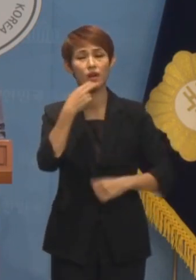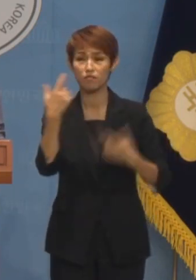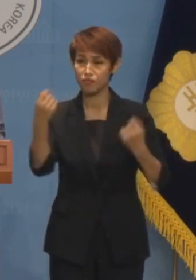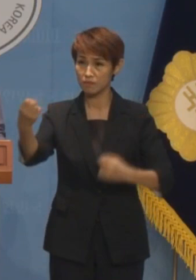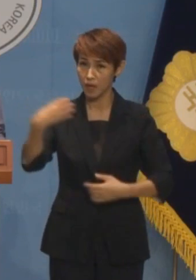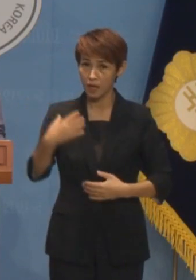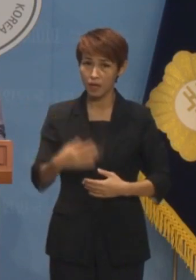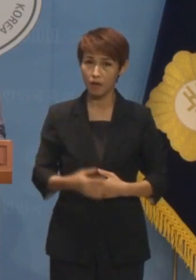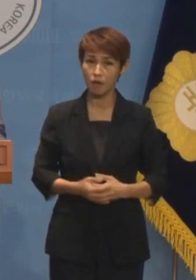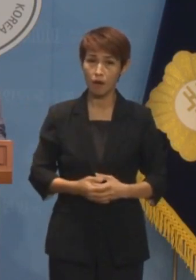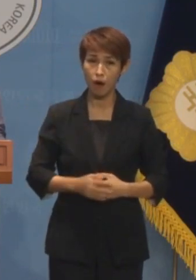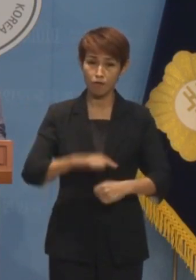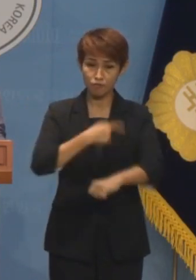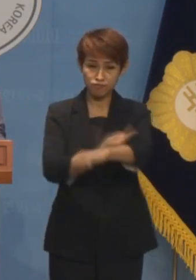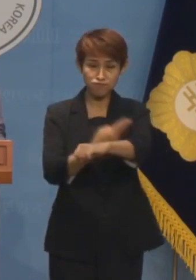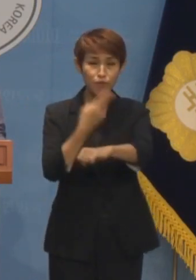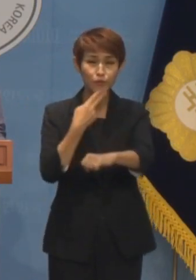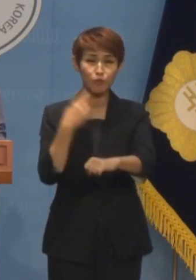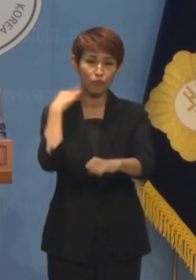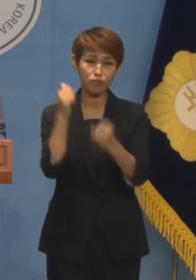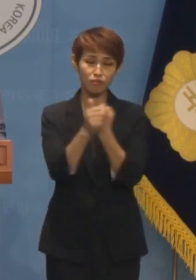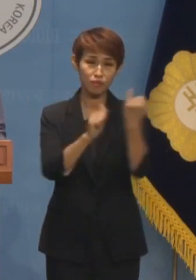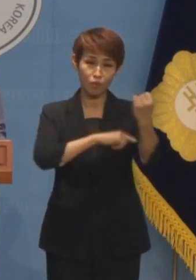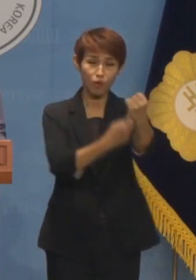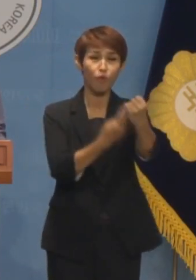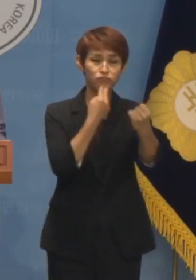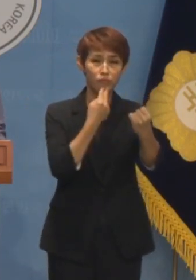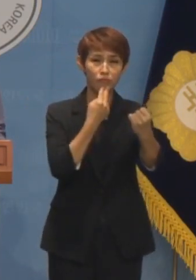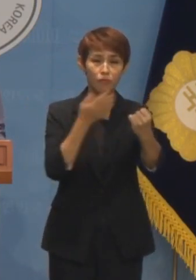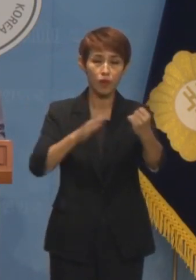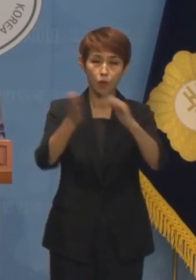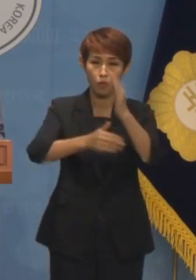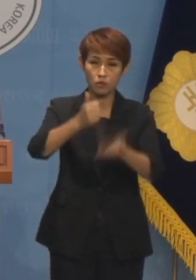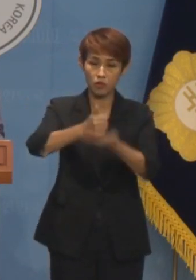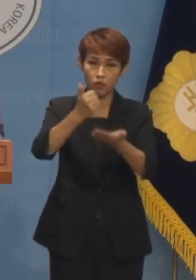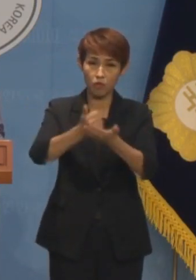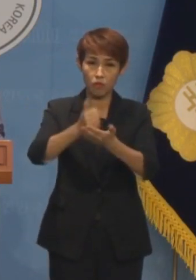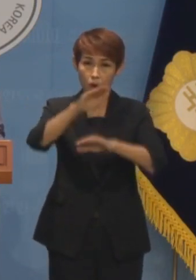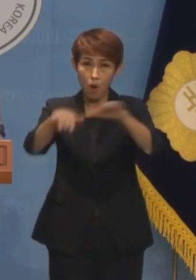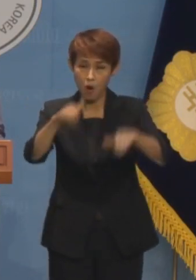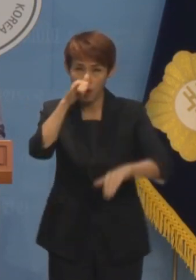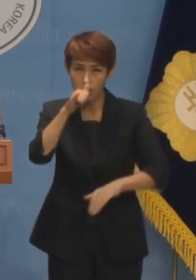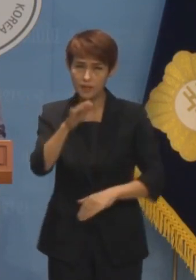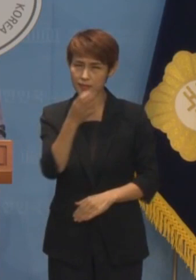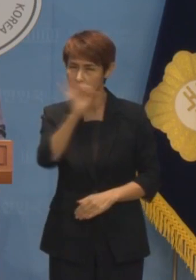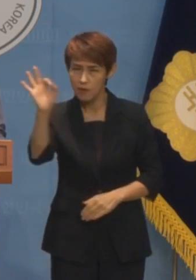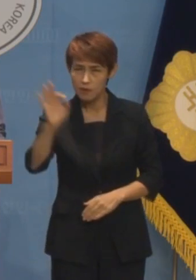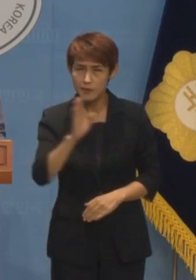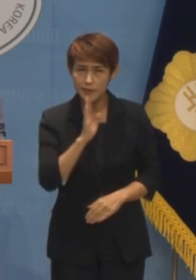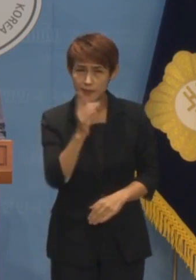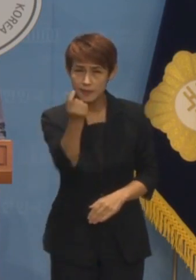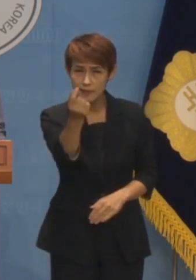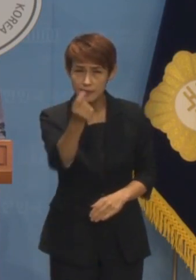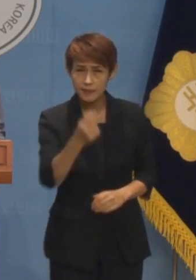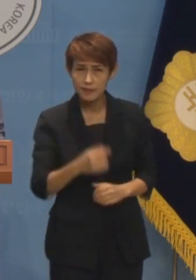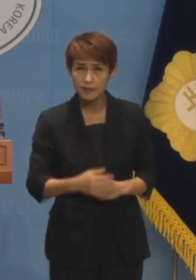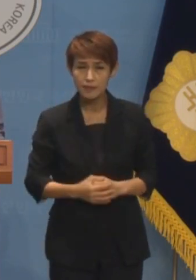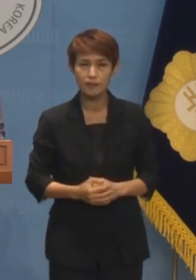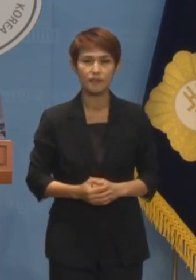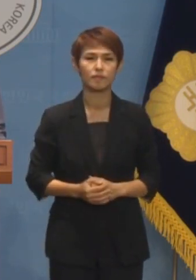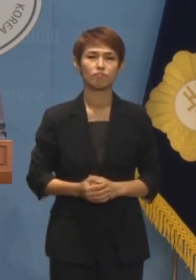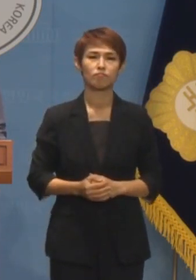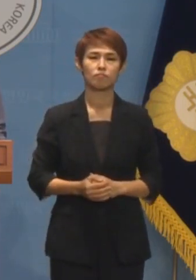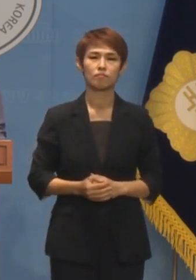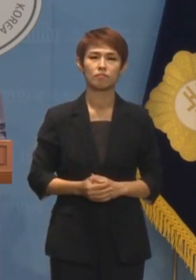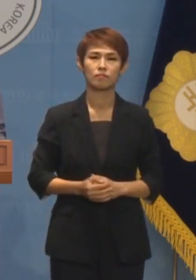없는 김건희 씨가 공천 과정에 개입했다는 것은 인정한다는 것이죠. 시스템에